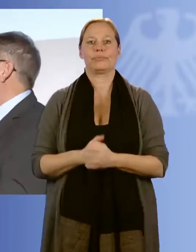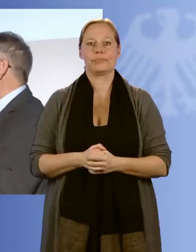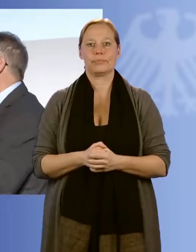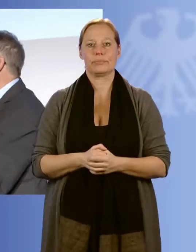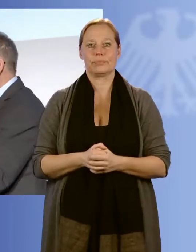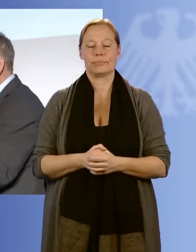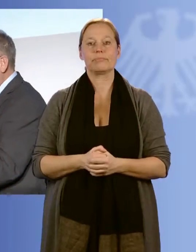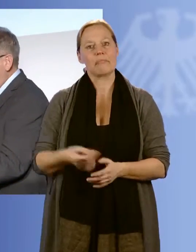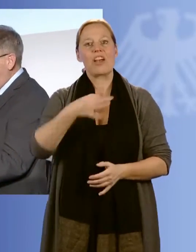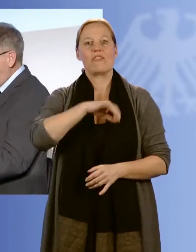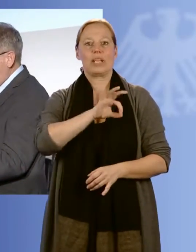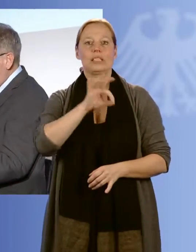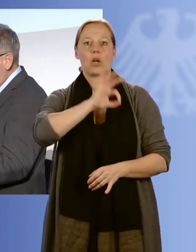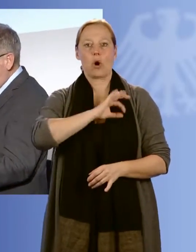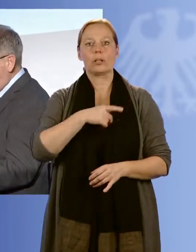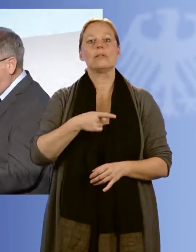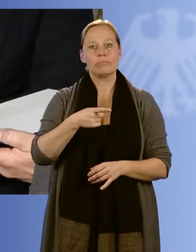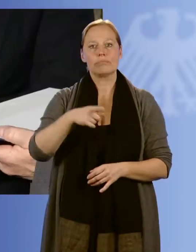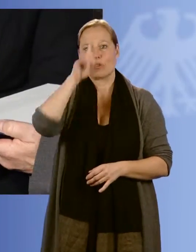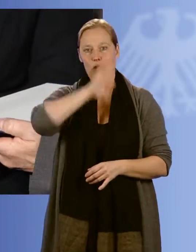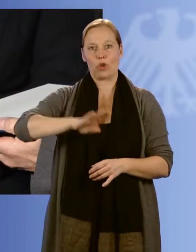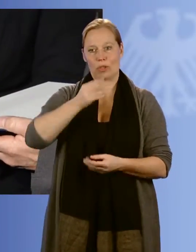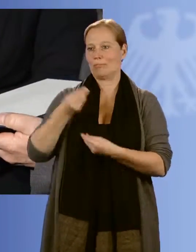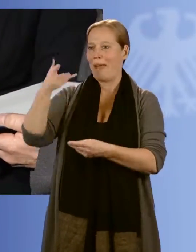Bundesrepublik Deutschland für Herbert Weimar.